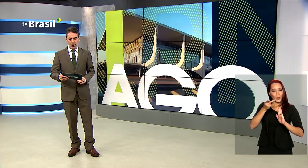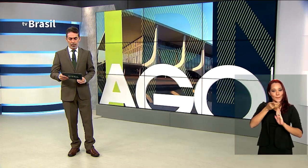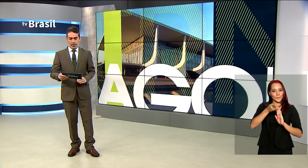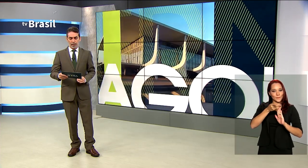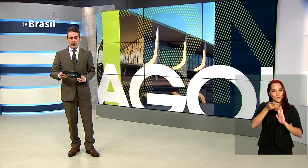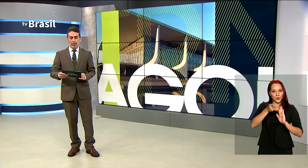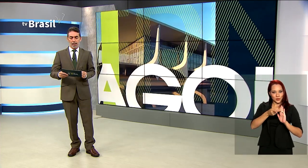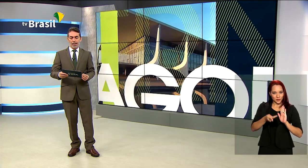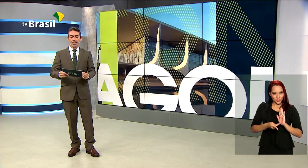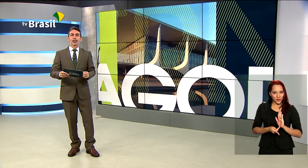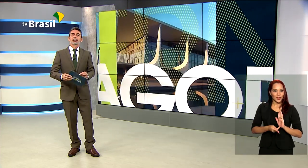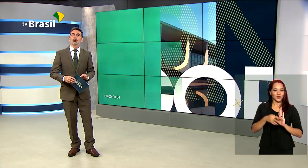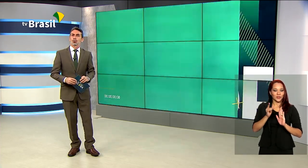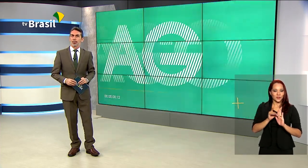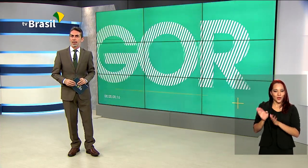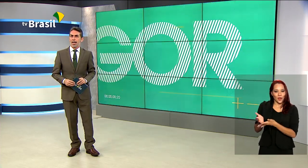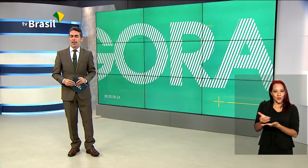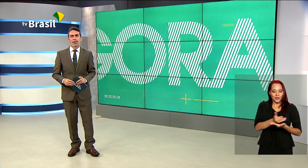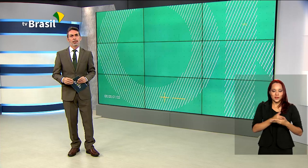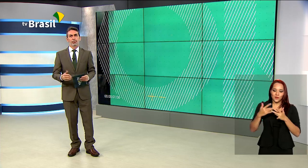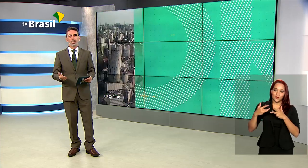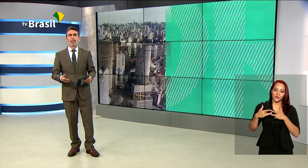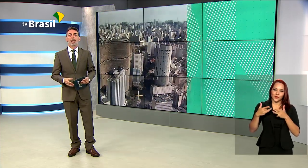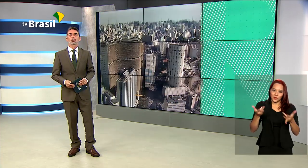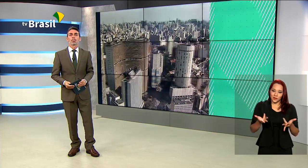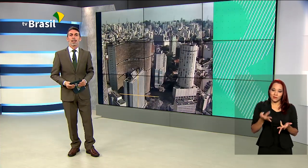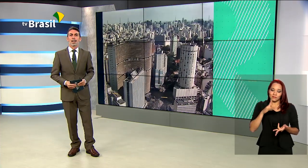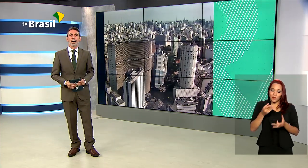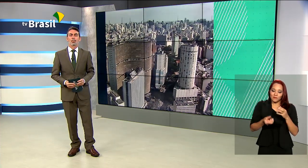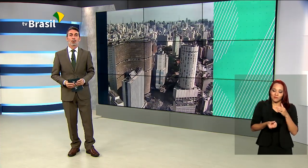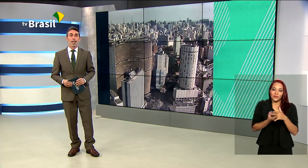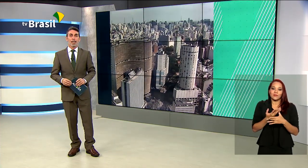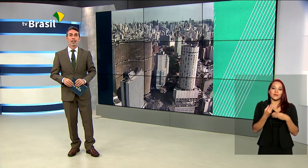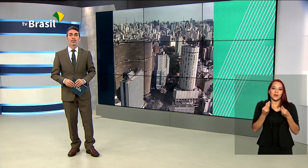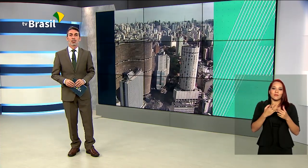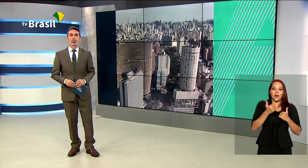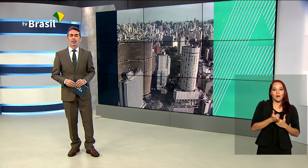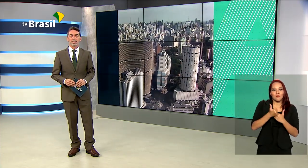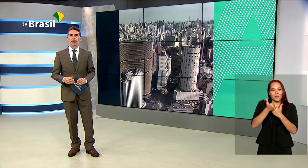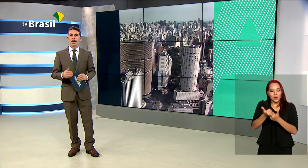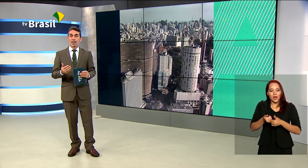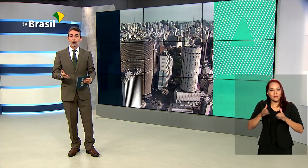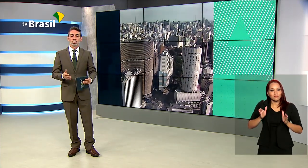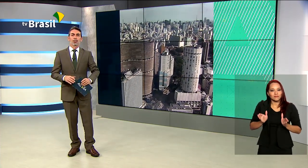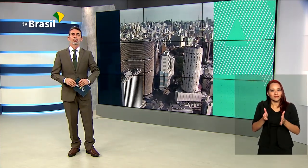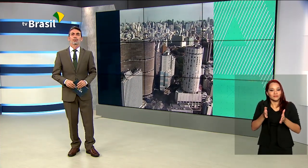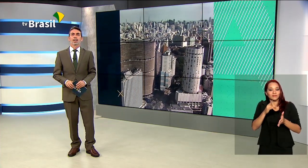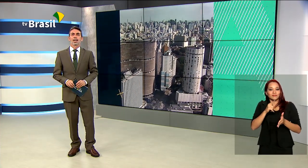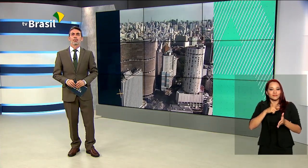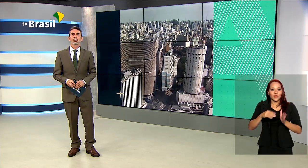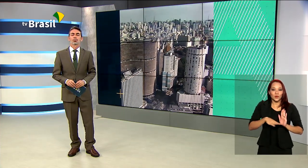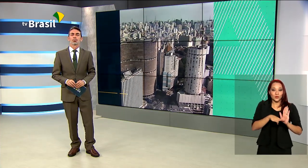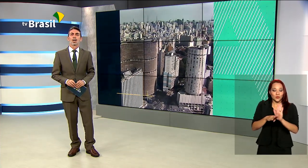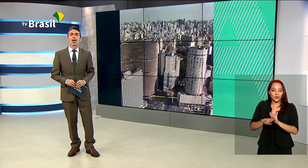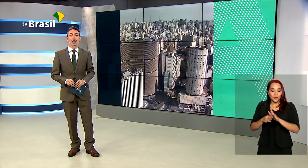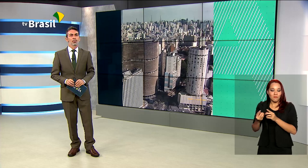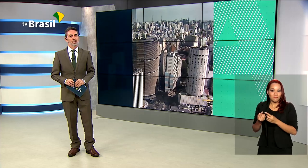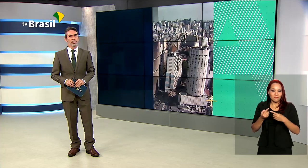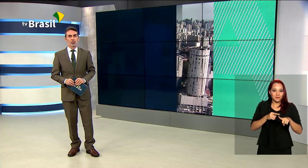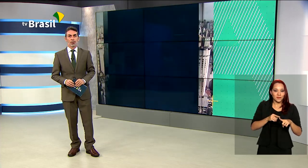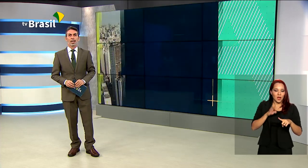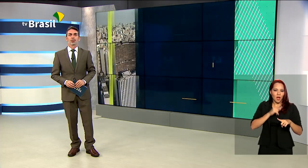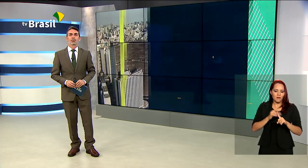Arrecadação Solidária, que foi criado para apoiar iniciativas que ajudem no enfrentamento